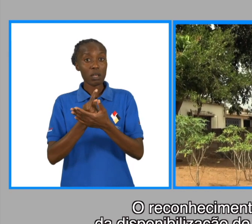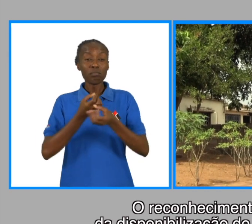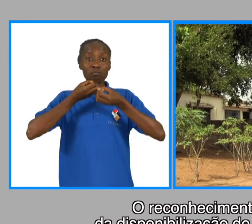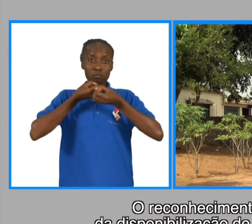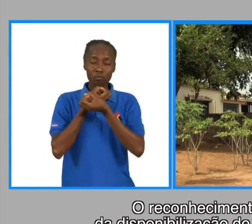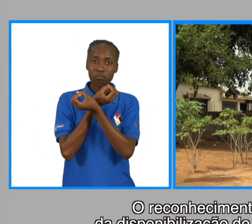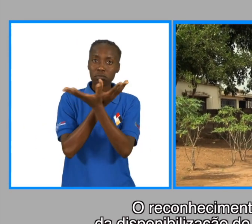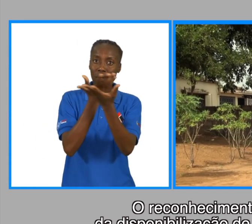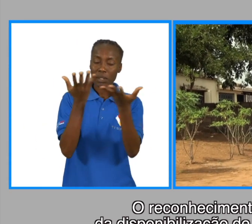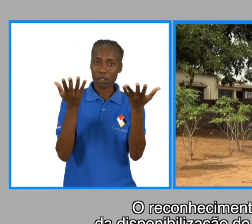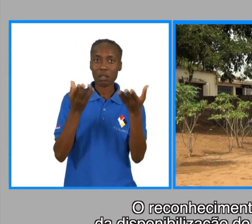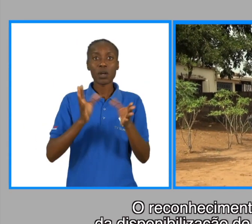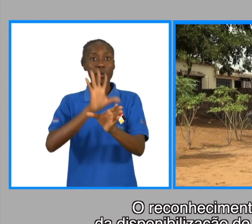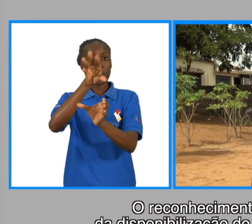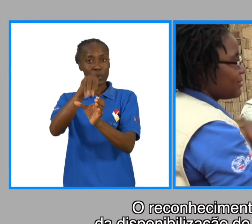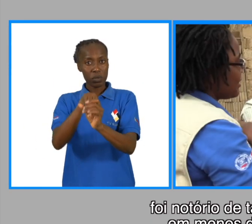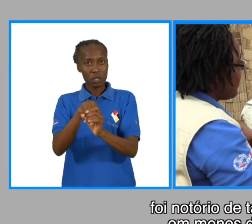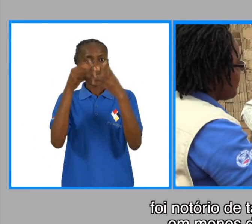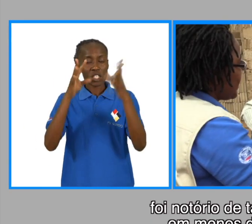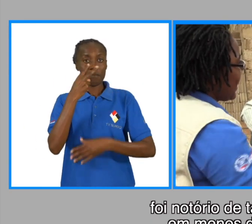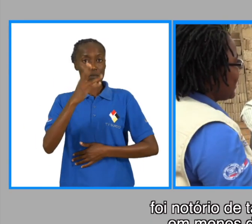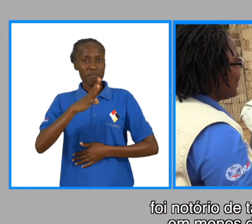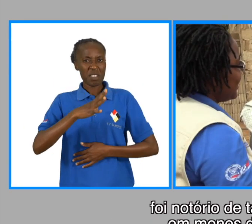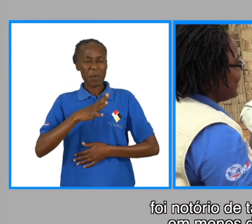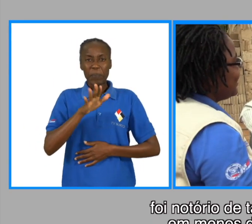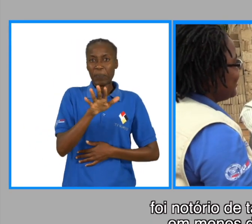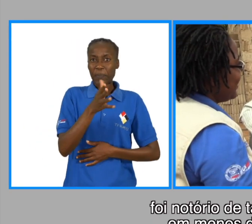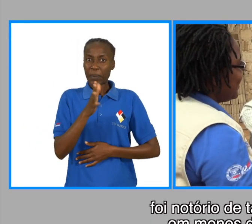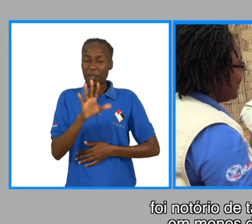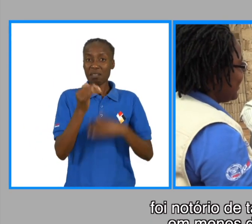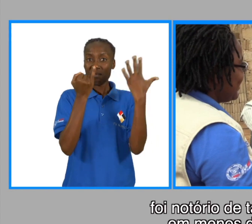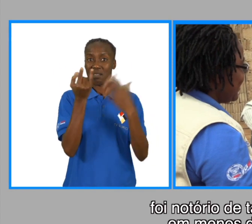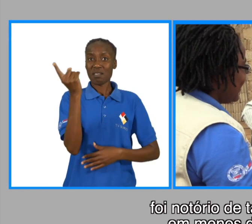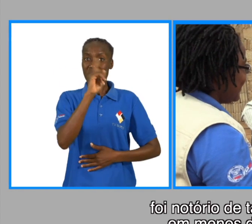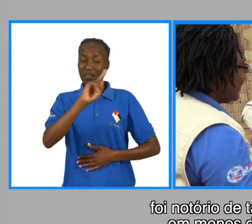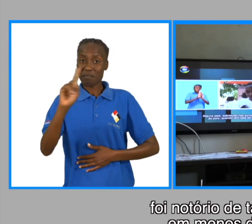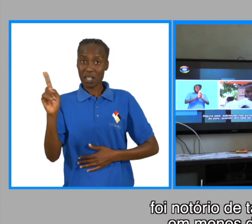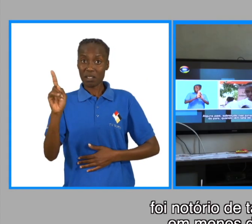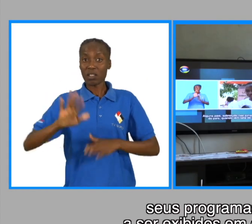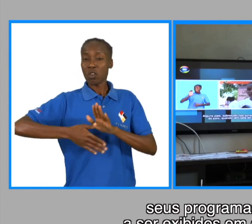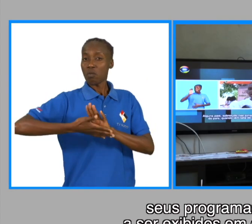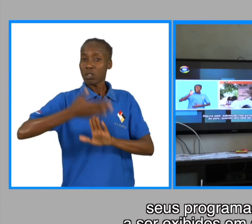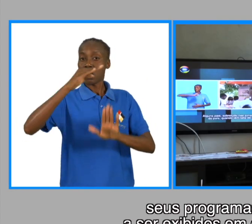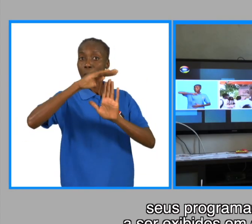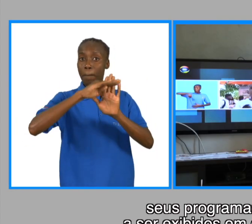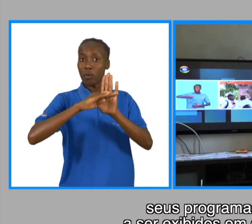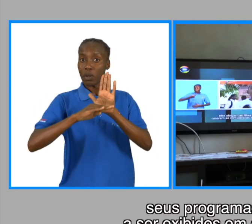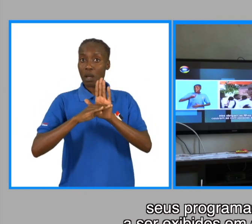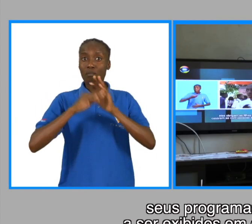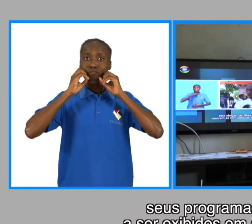disponibilização de informação inclusiva foi notório de tal forma que em menos de um ano seus programas começaram a ser